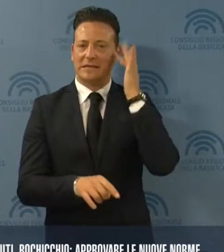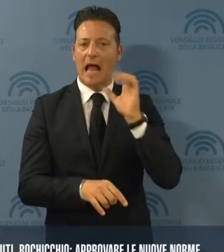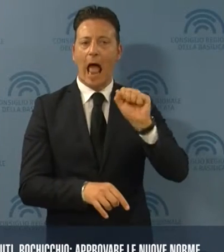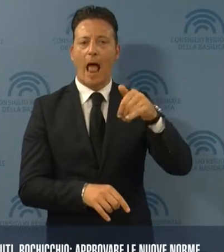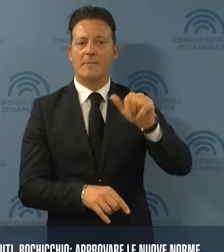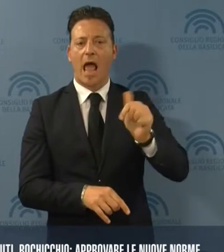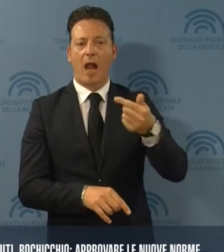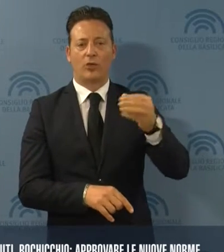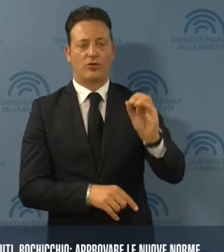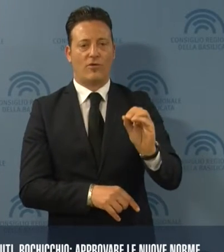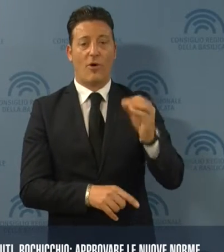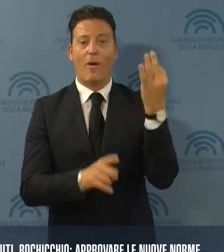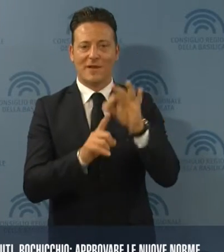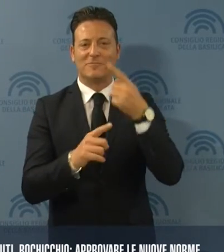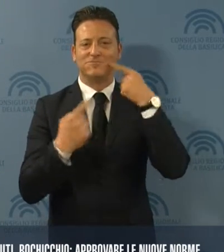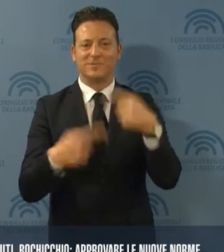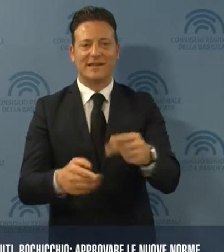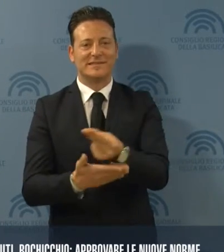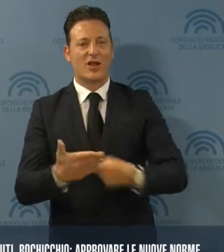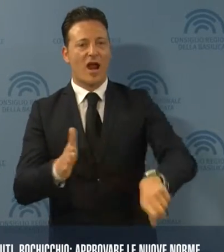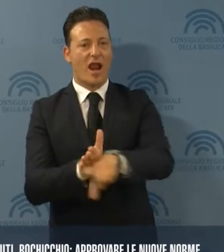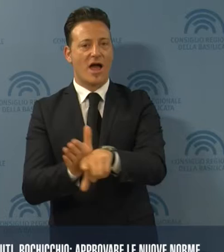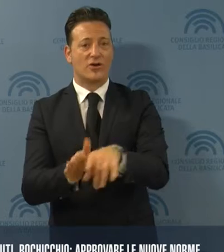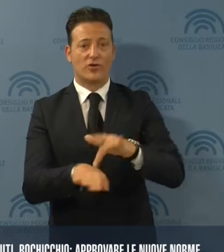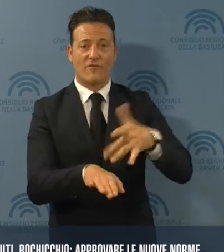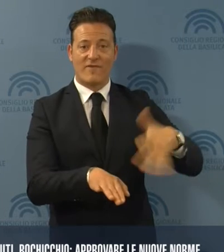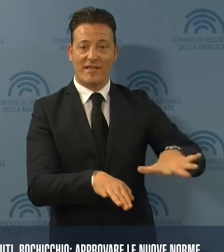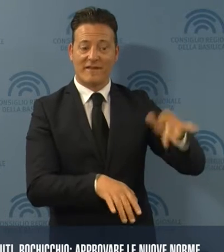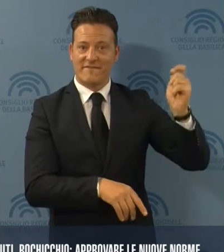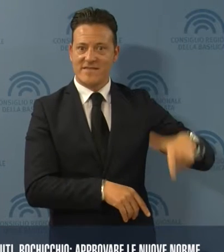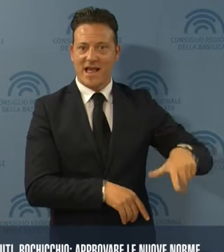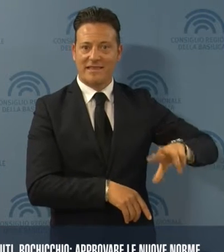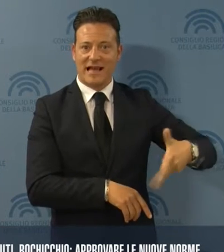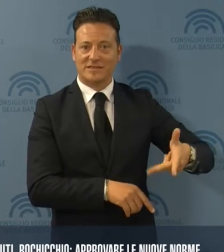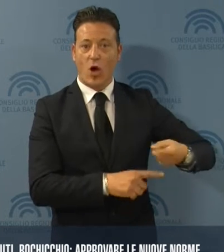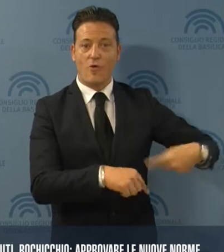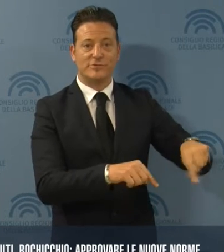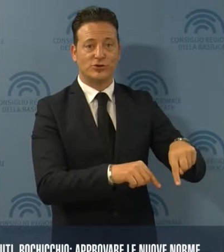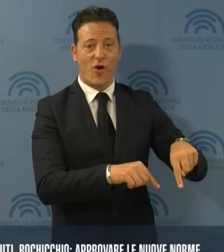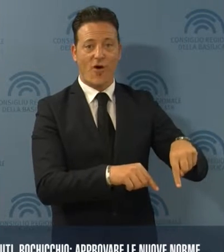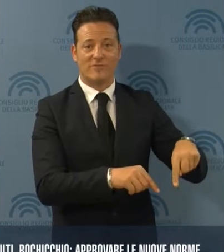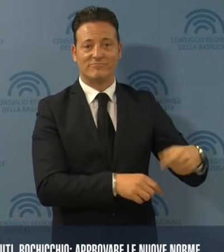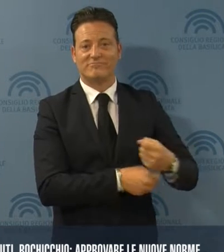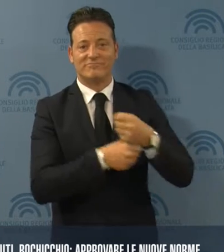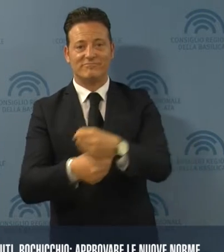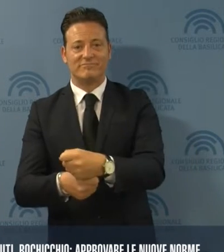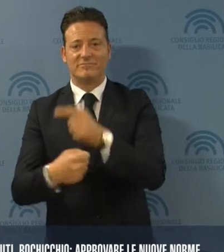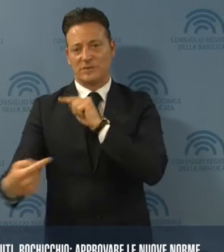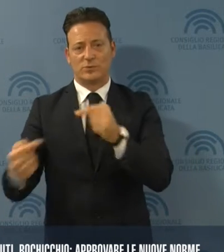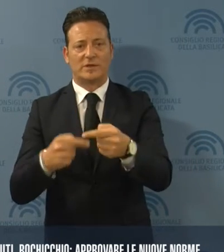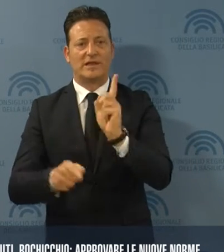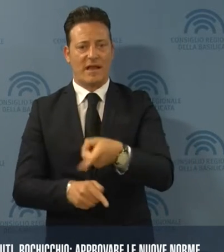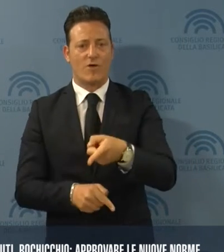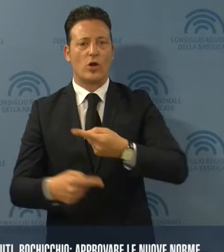amianto. E' lo scopo del disegno di legge che, dopo il via libera della terza Commissione, sarà discusso dal